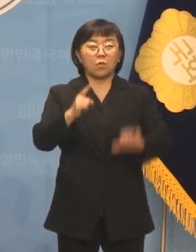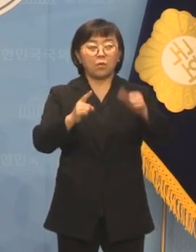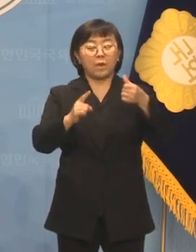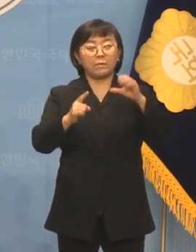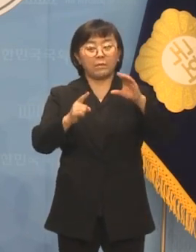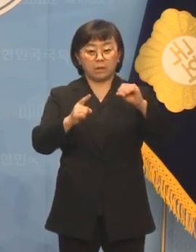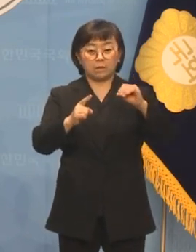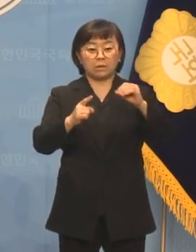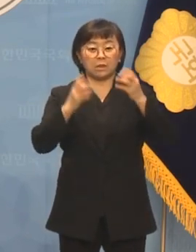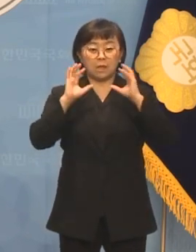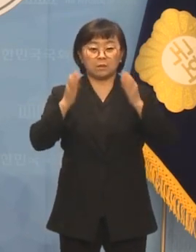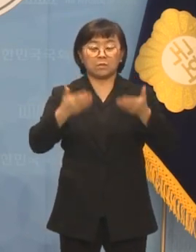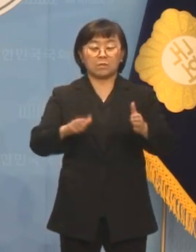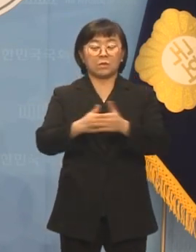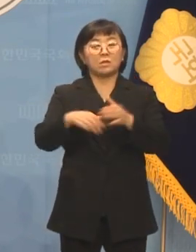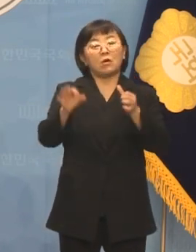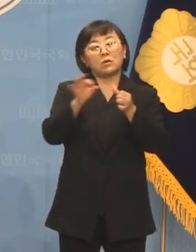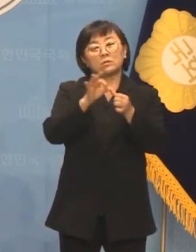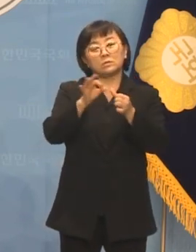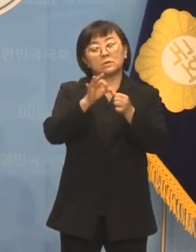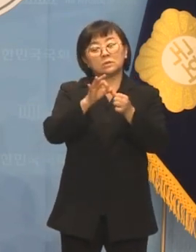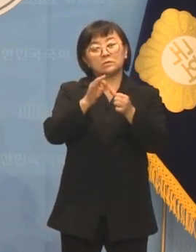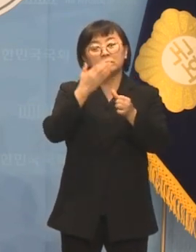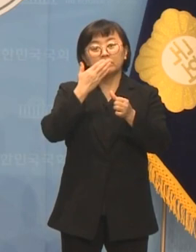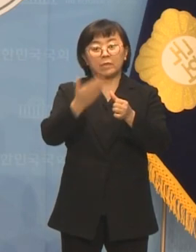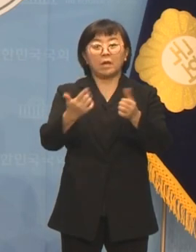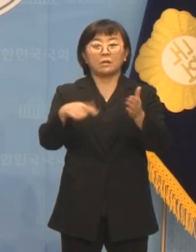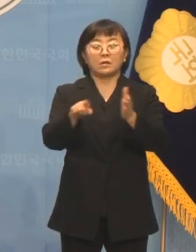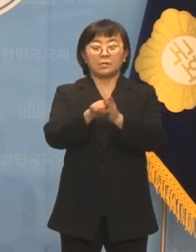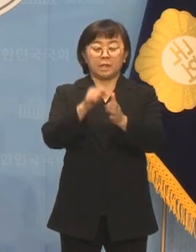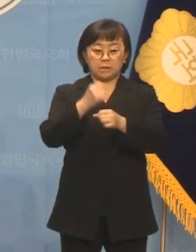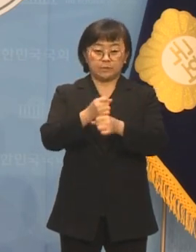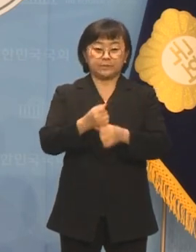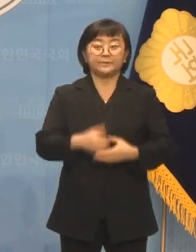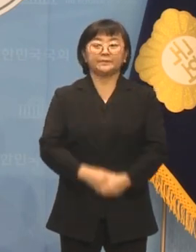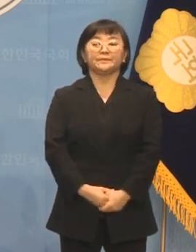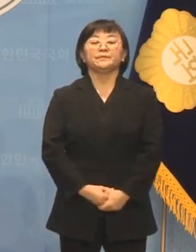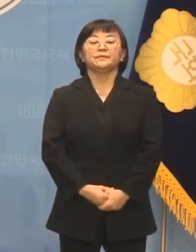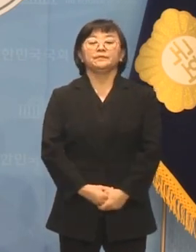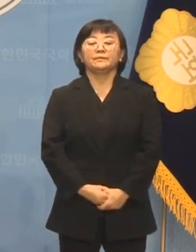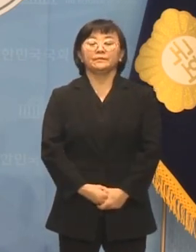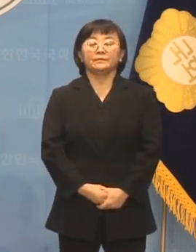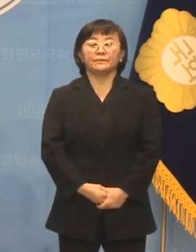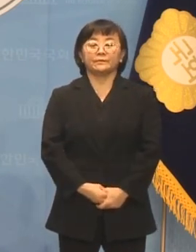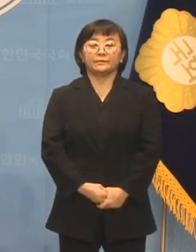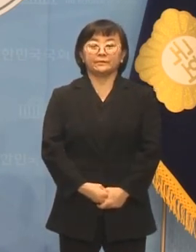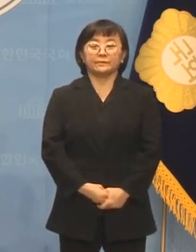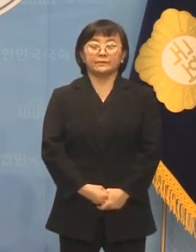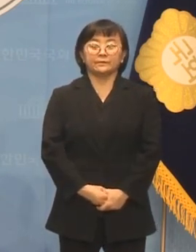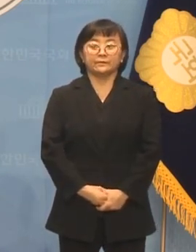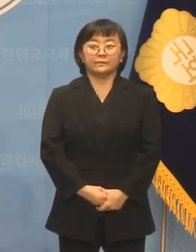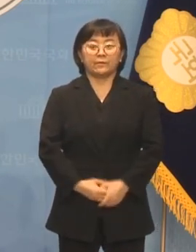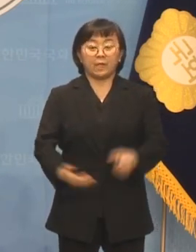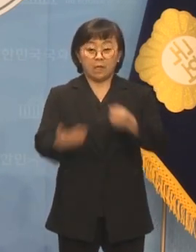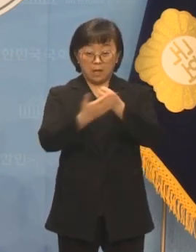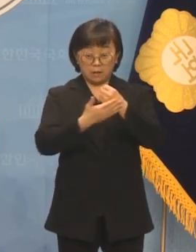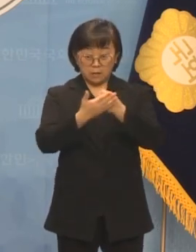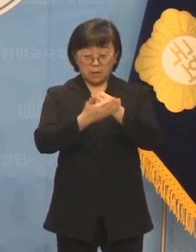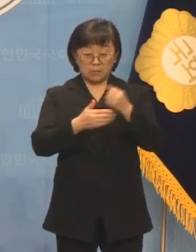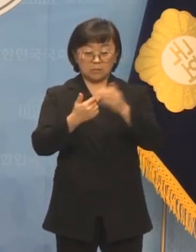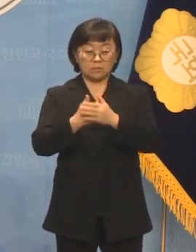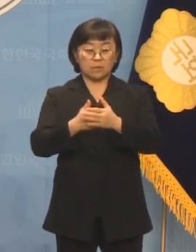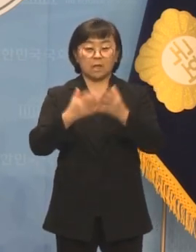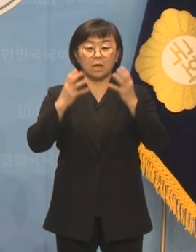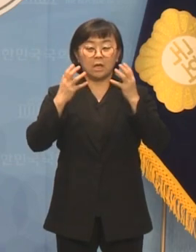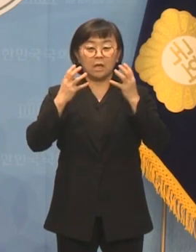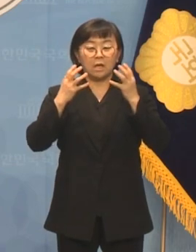양육을 위해 연금식으로 지급받을 수 있도록 하겠습니다. 이 혜택은 미혼무,